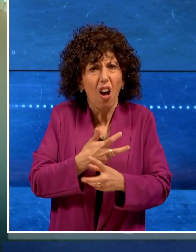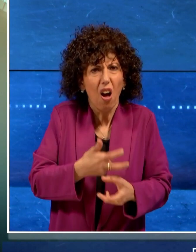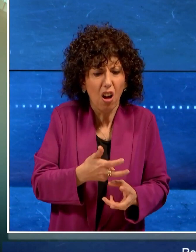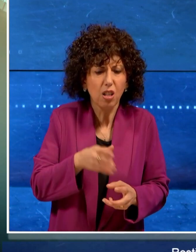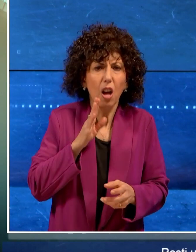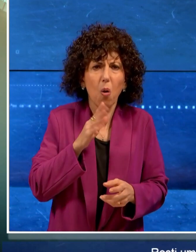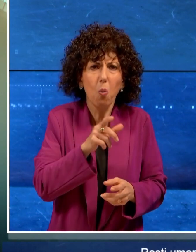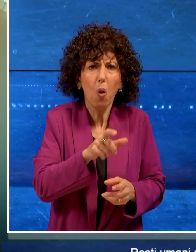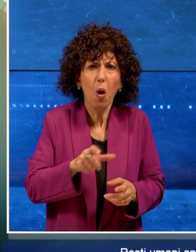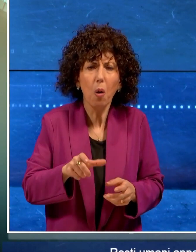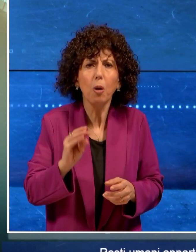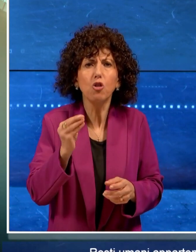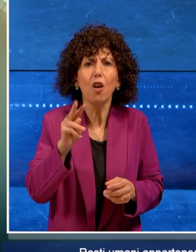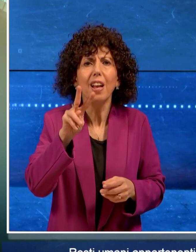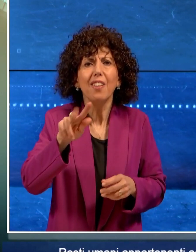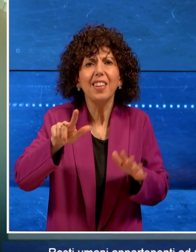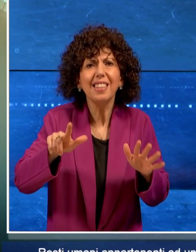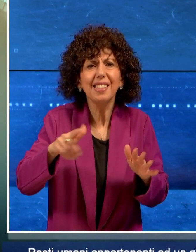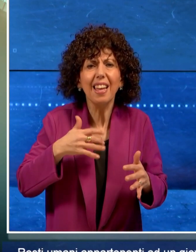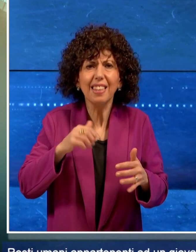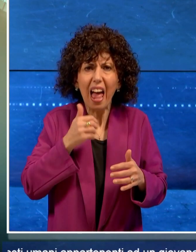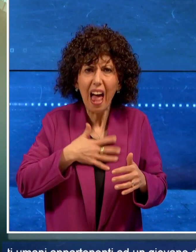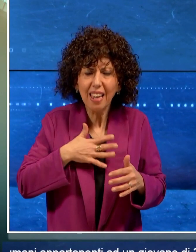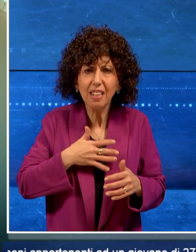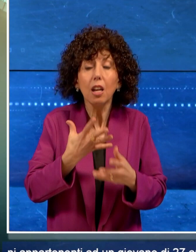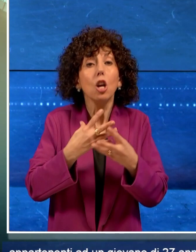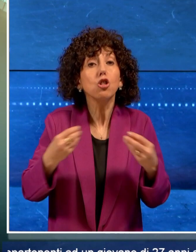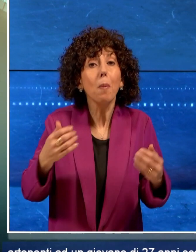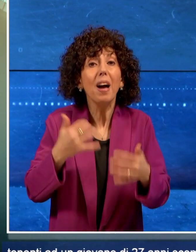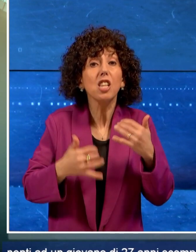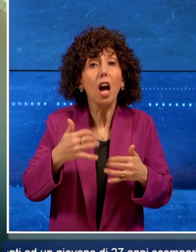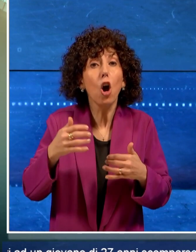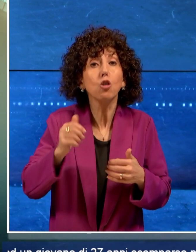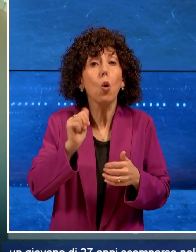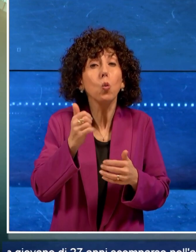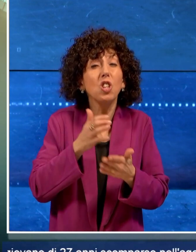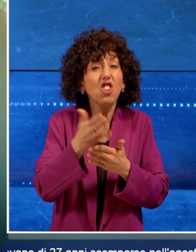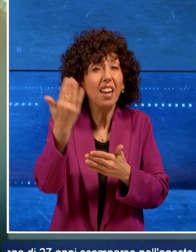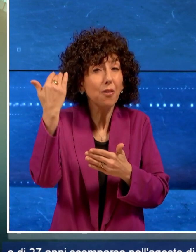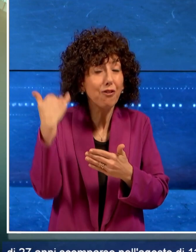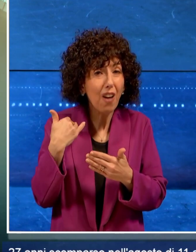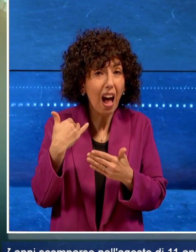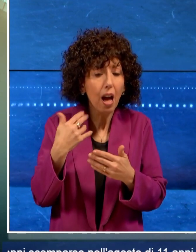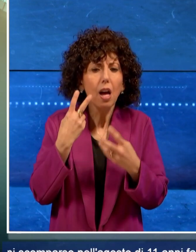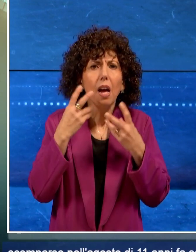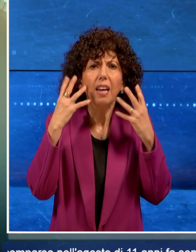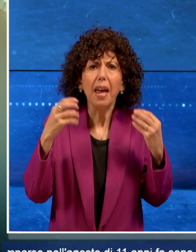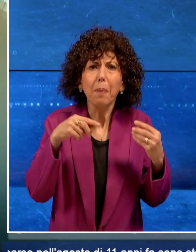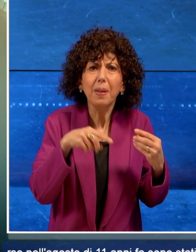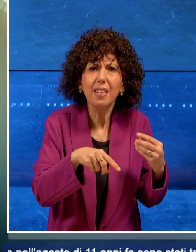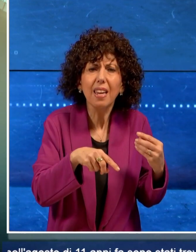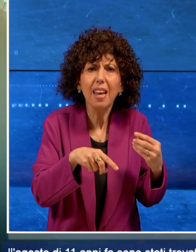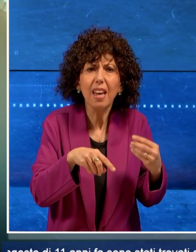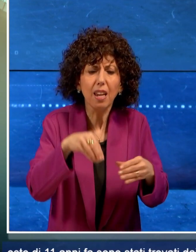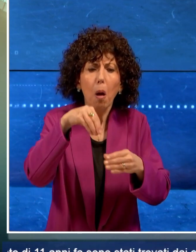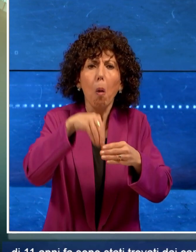27 anni scomparso ad agosto di 11 anni fa sono stati trovati dai carabinieri